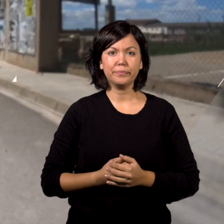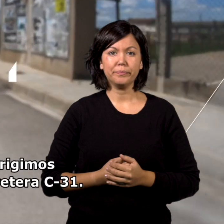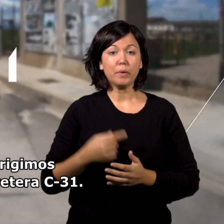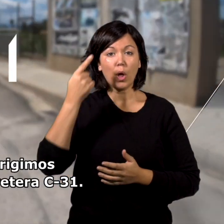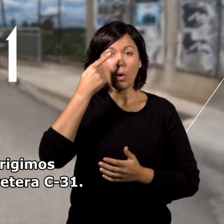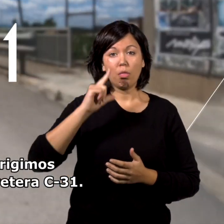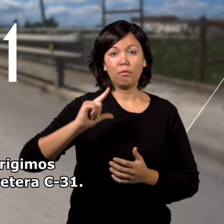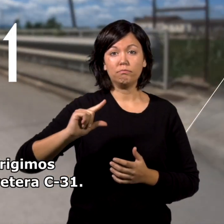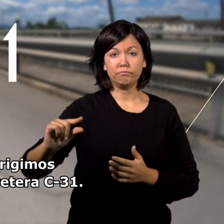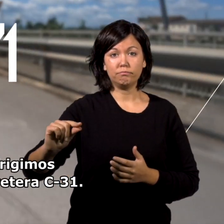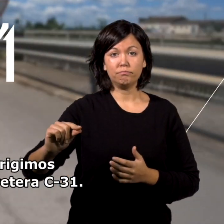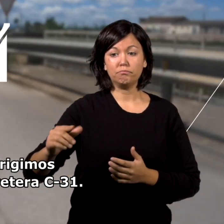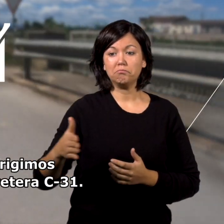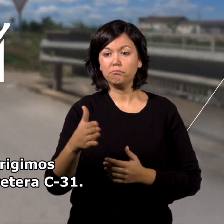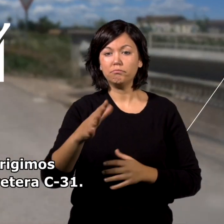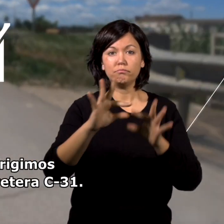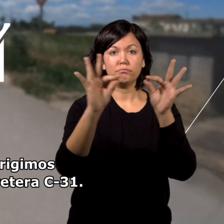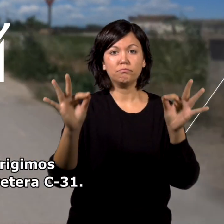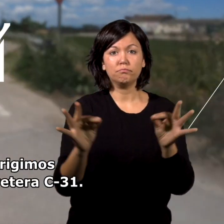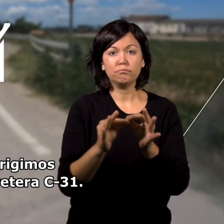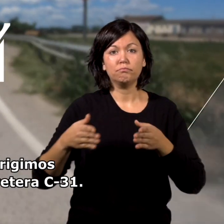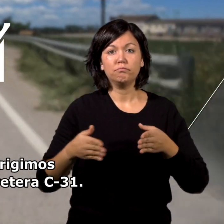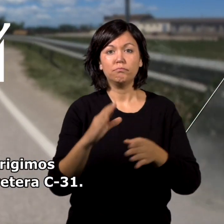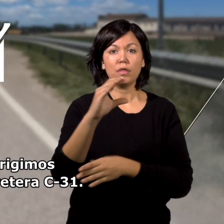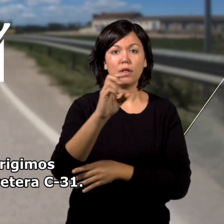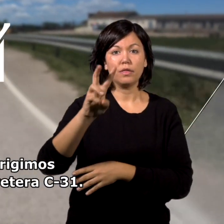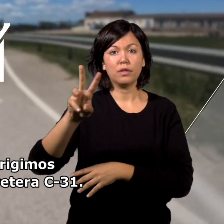Dejamos Ullá y nos dirigimos hacia Figueras por la carretera C31.